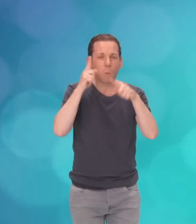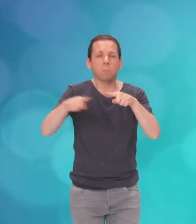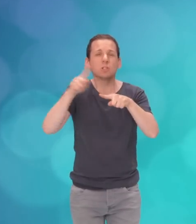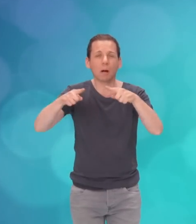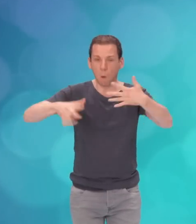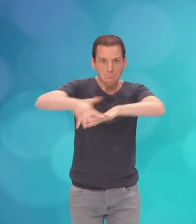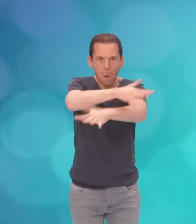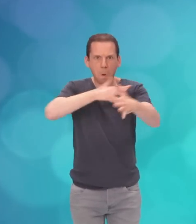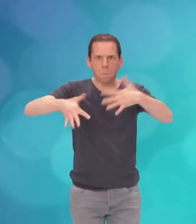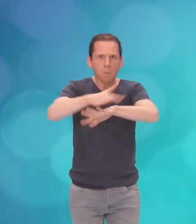objets sont vivants !